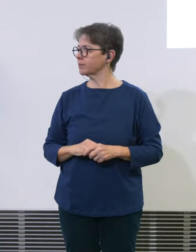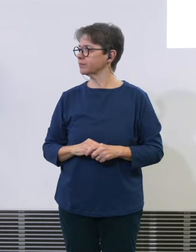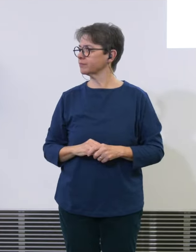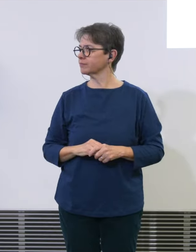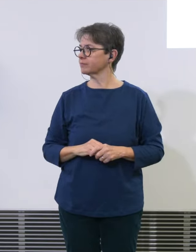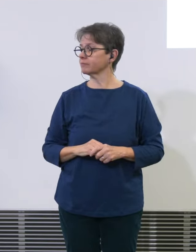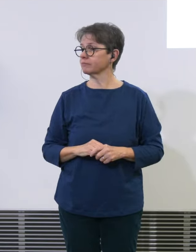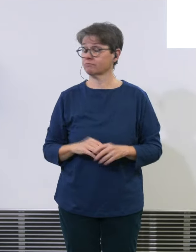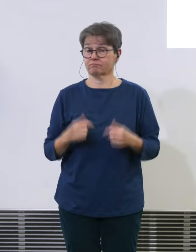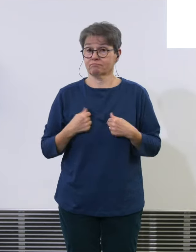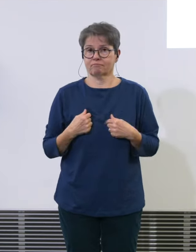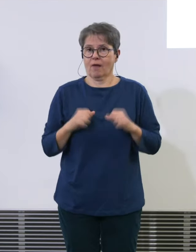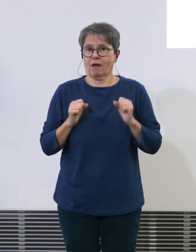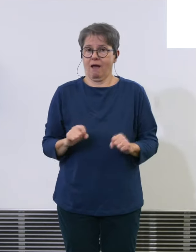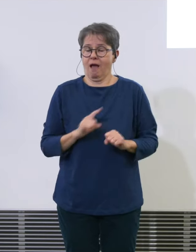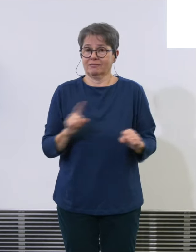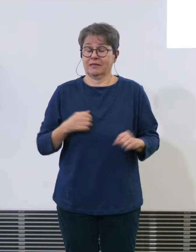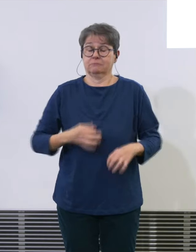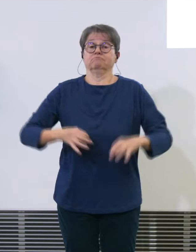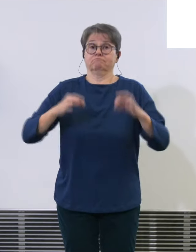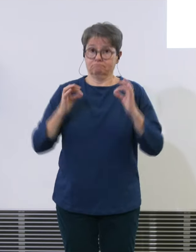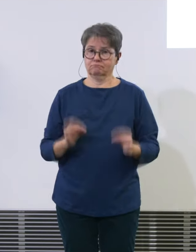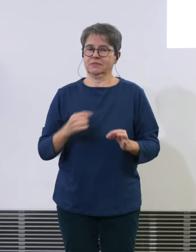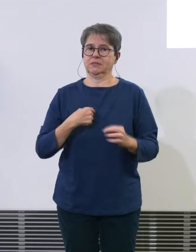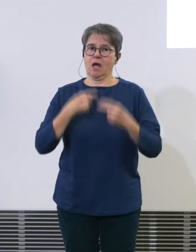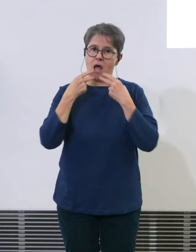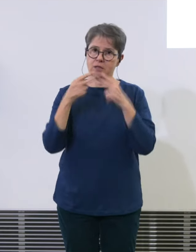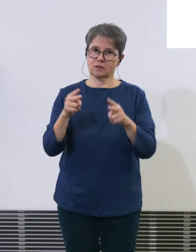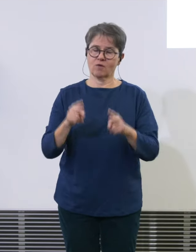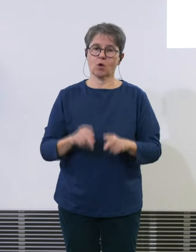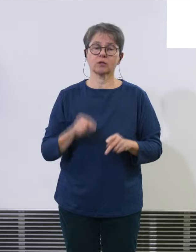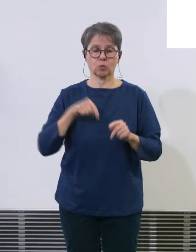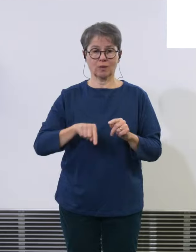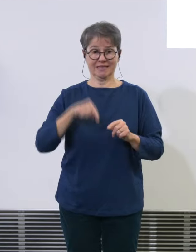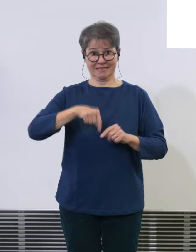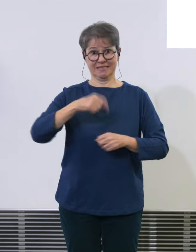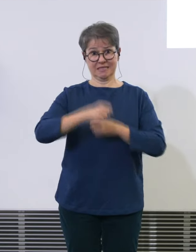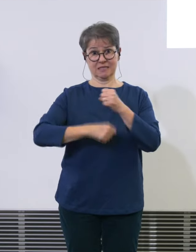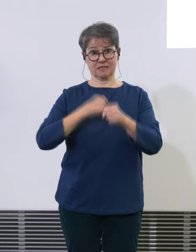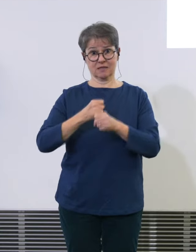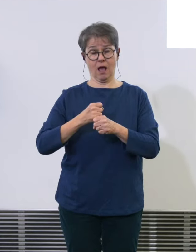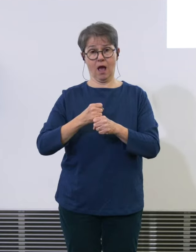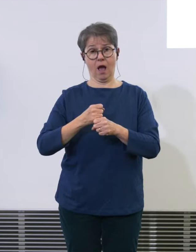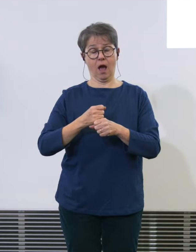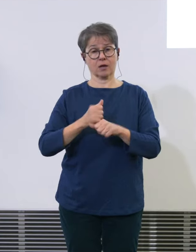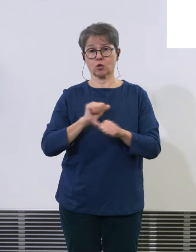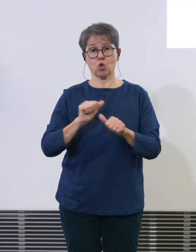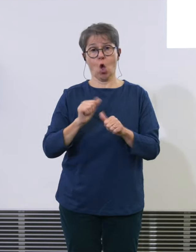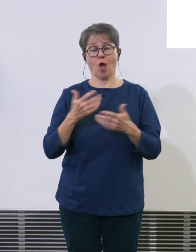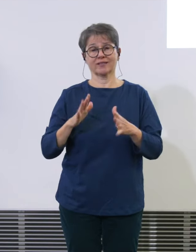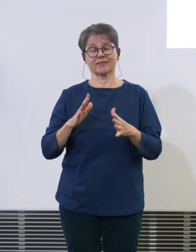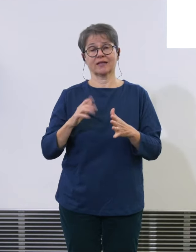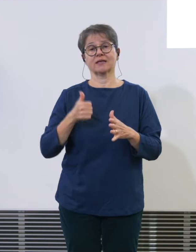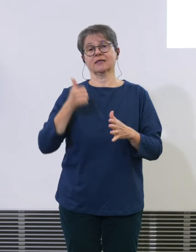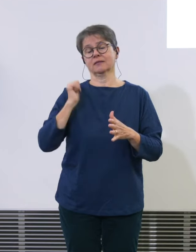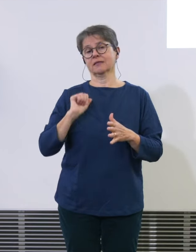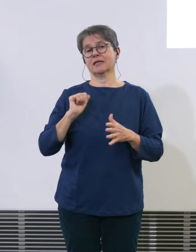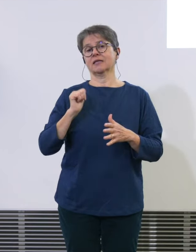natürlich nichts endgültig sagen weil dieses Jahr wir ja den ersten in Aufarbeitung sind 2023 dass im 2023